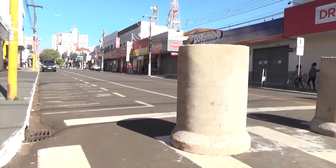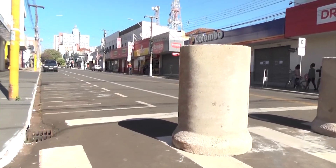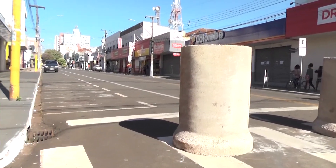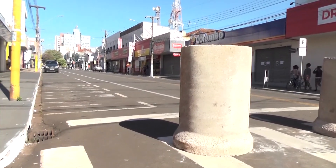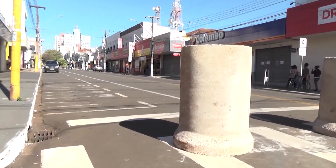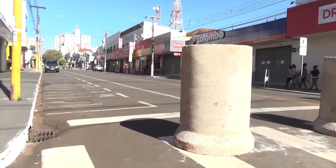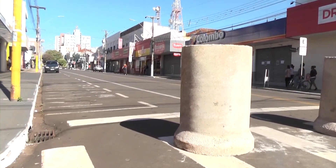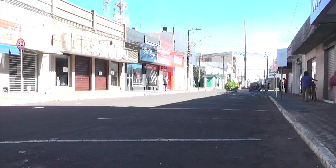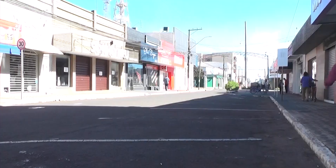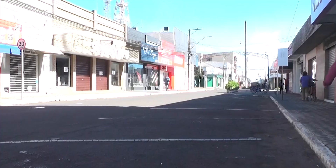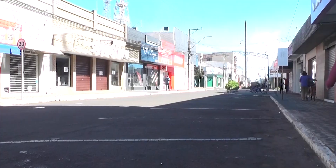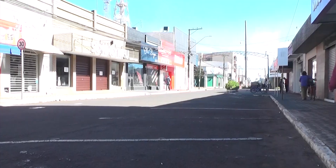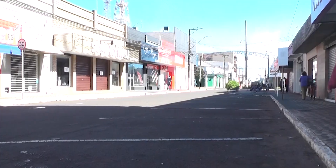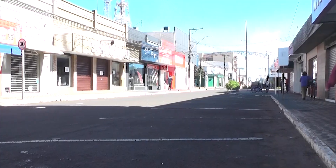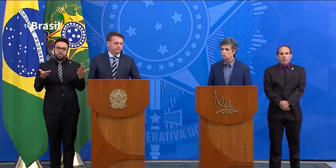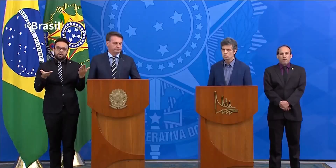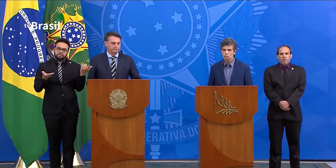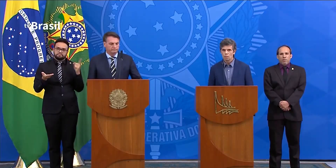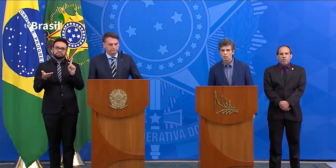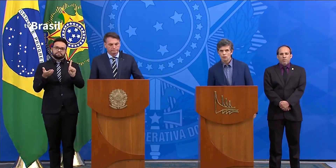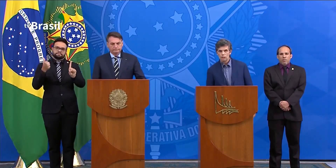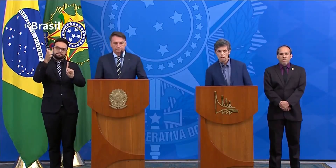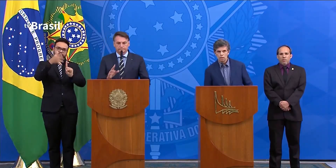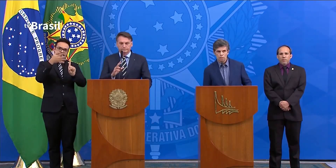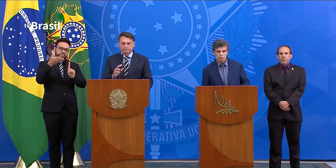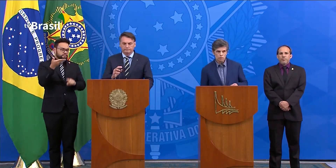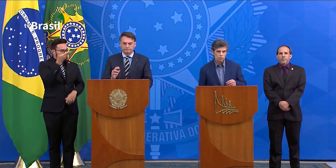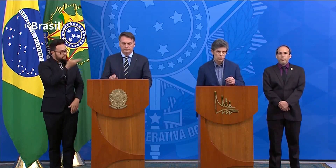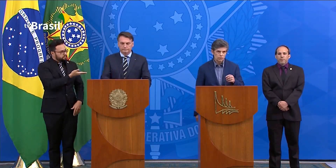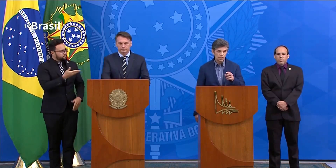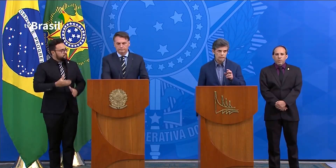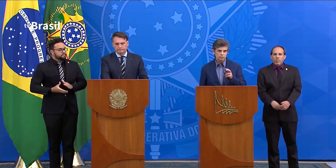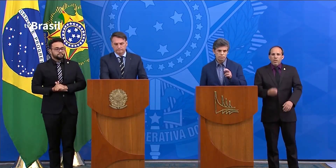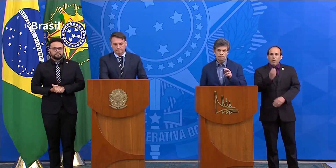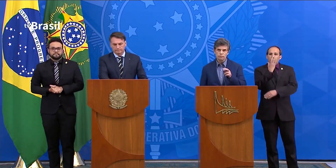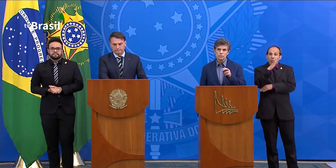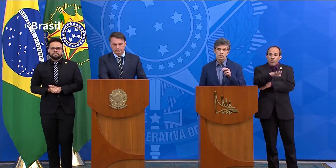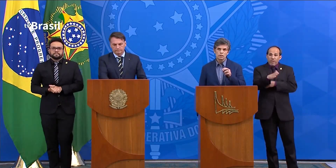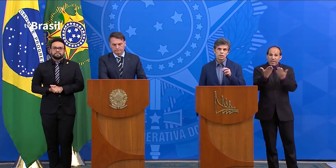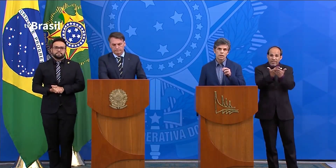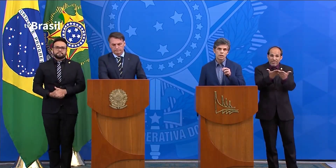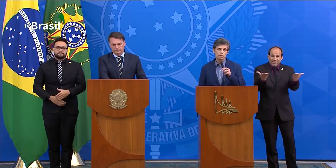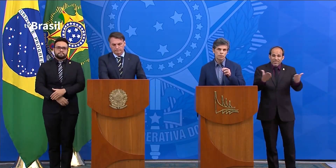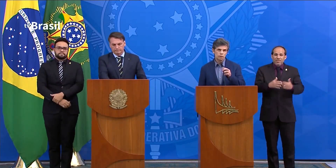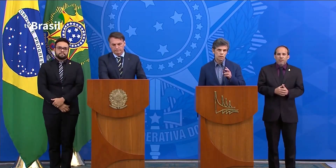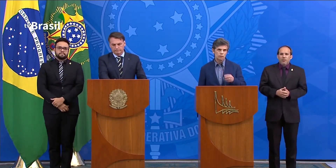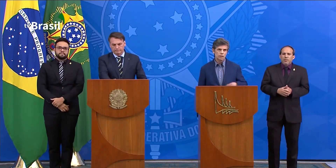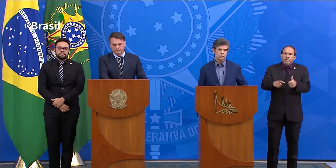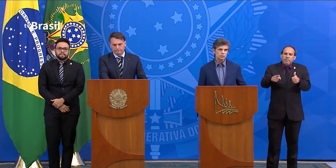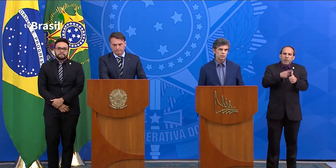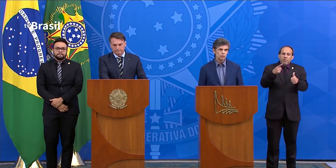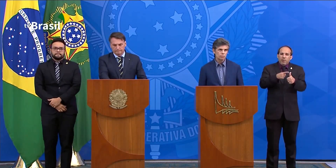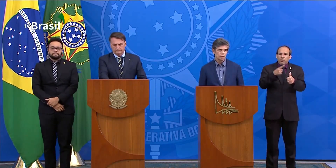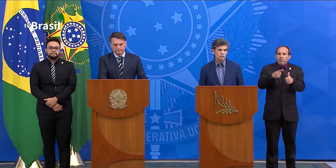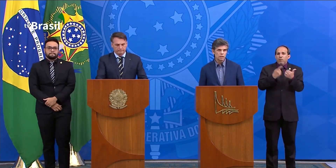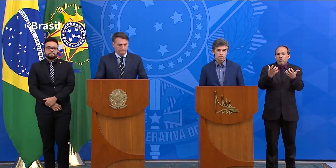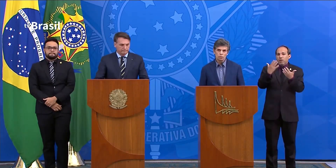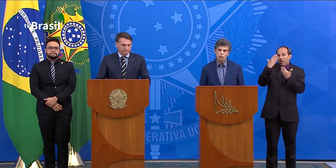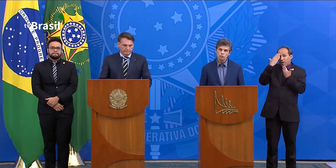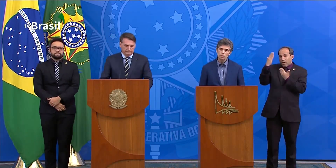risco devem praticar o isolamento. Teich ainda trouxe à discussão um isolamento estratégico, que envolve